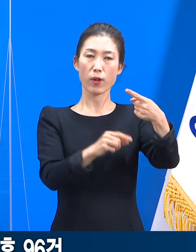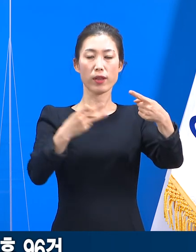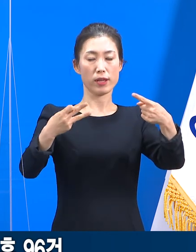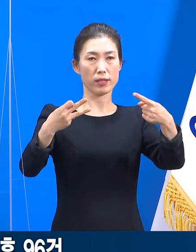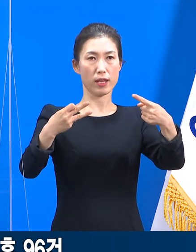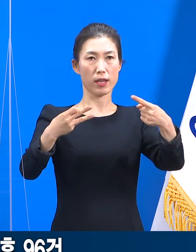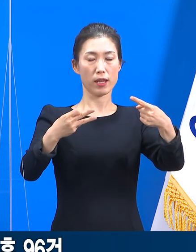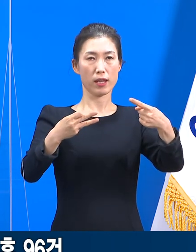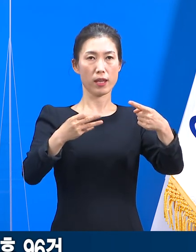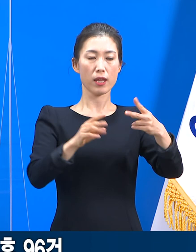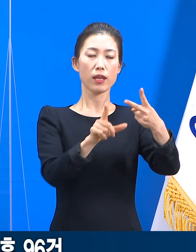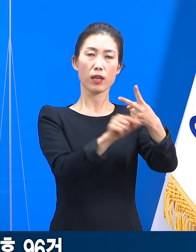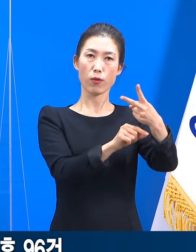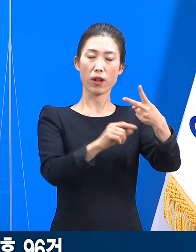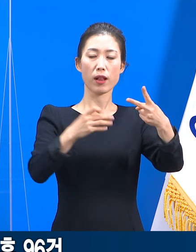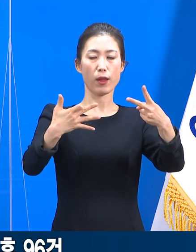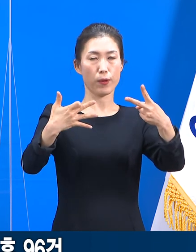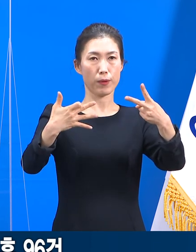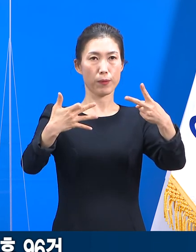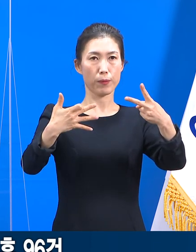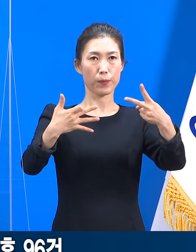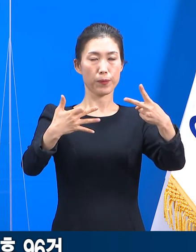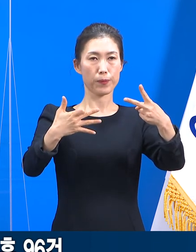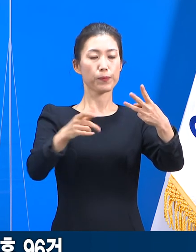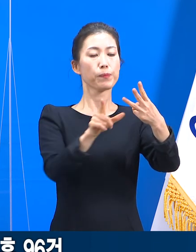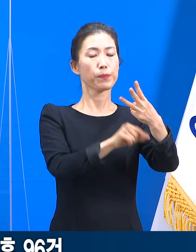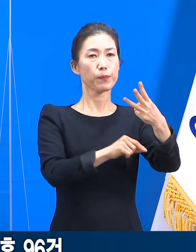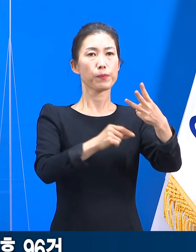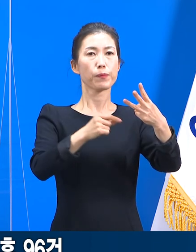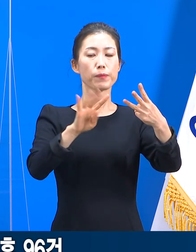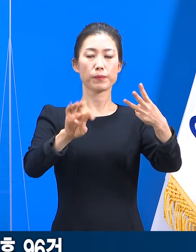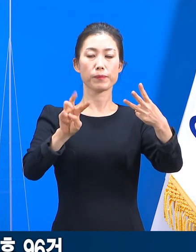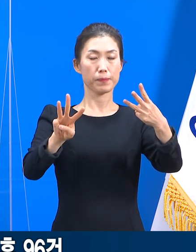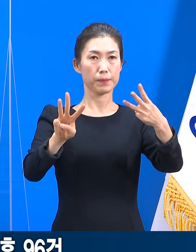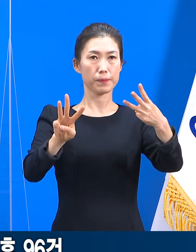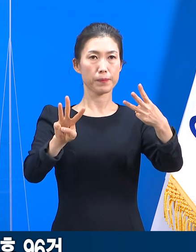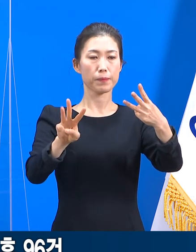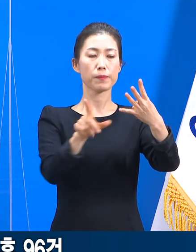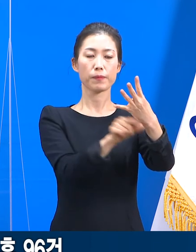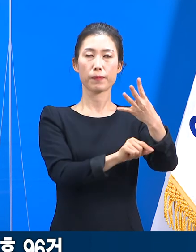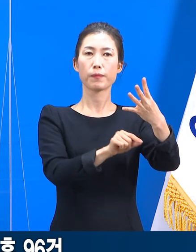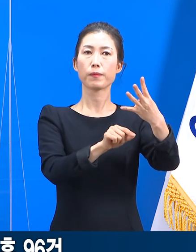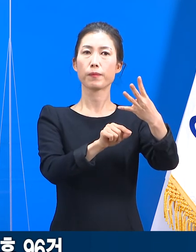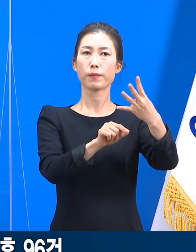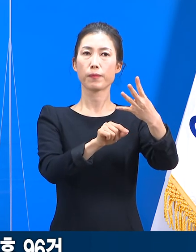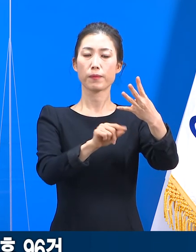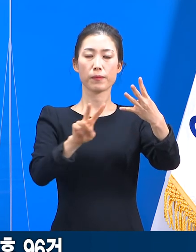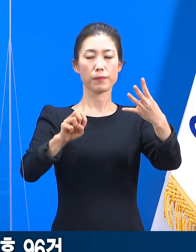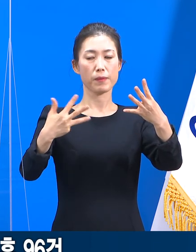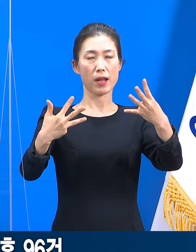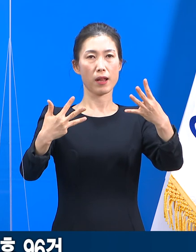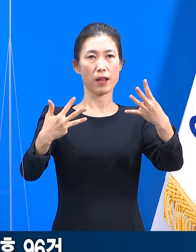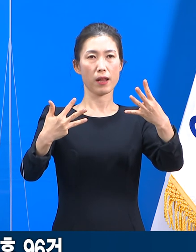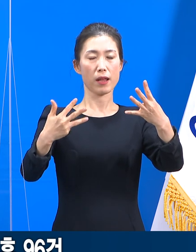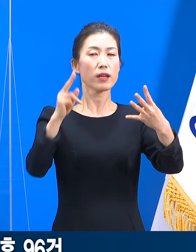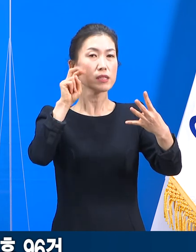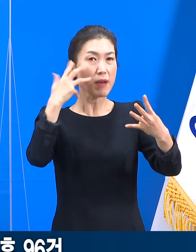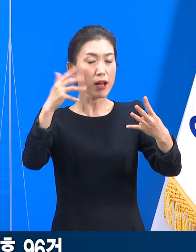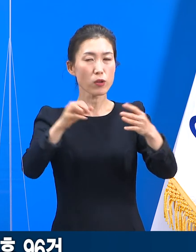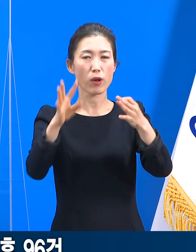13건, 2월에 19건, 3월에 43건, 4월은 28일 동안